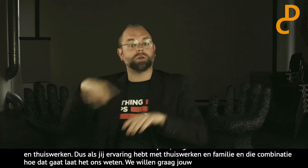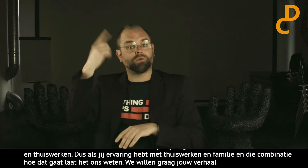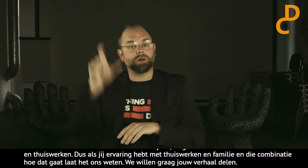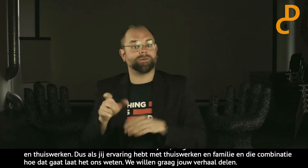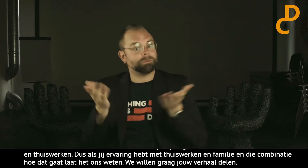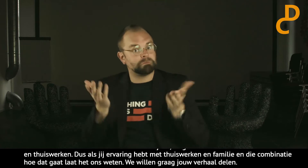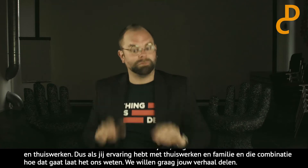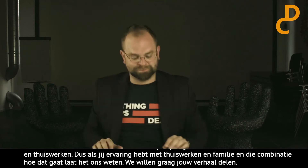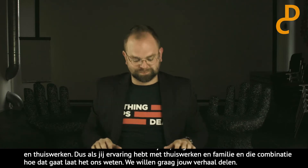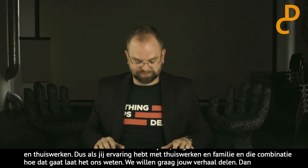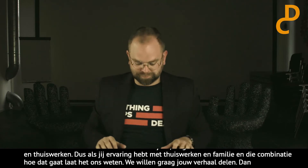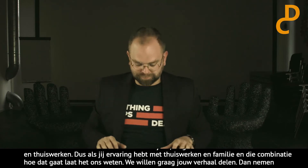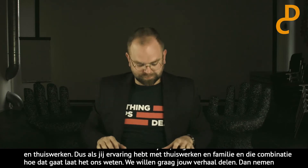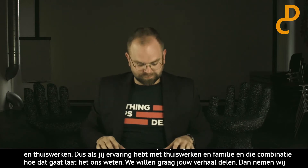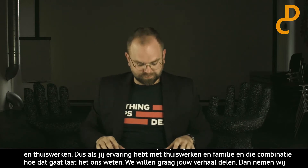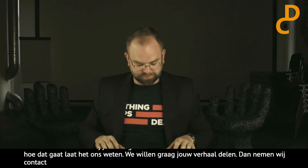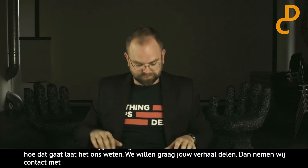en kom je in de uitzending misschien van volgende week.